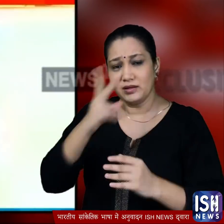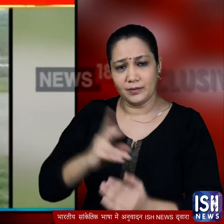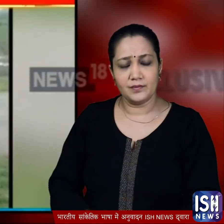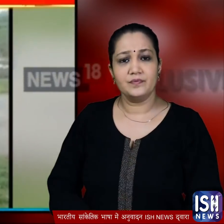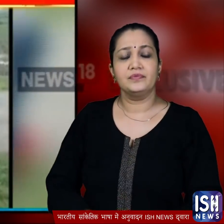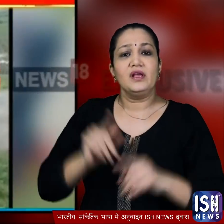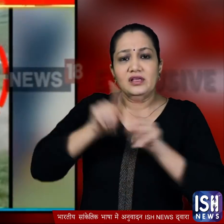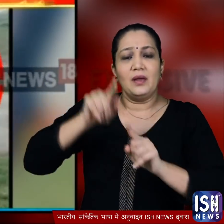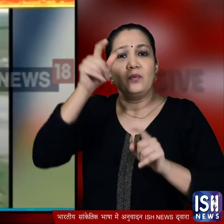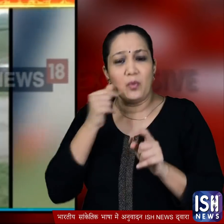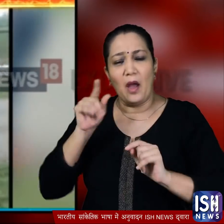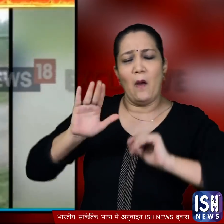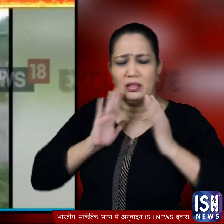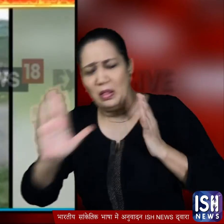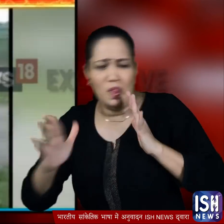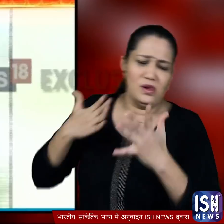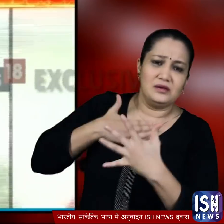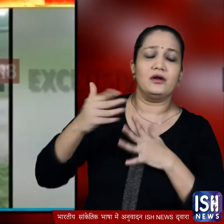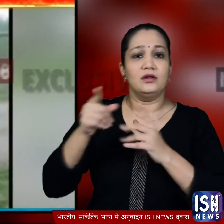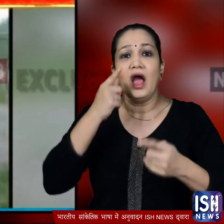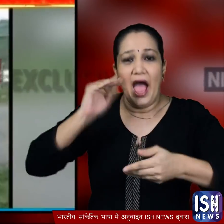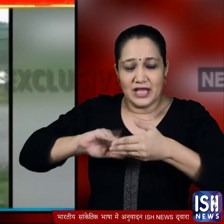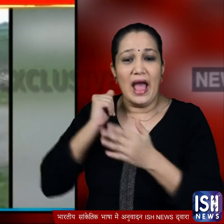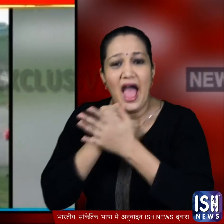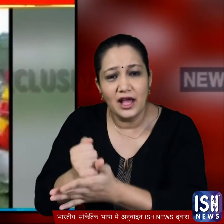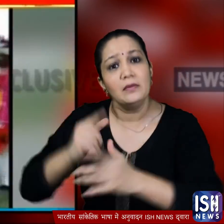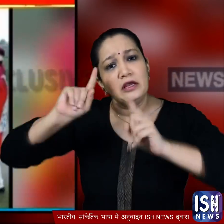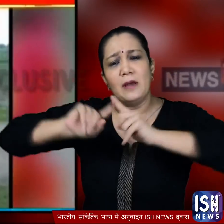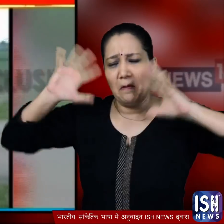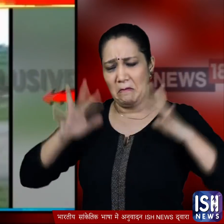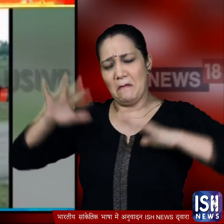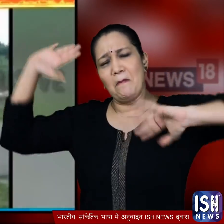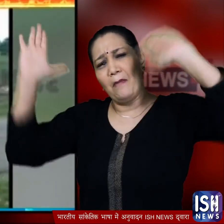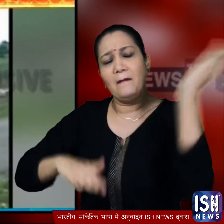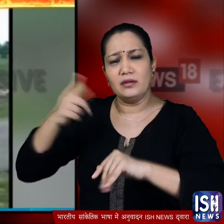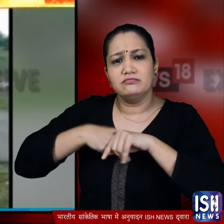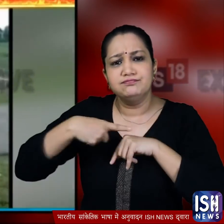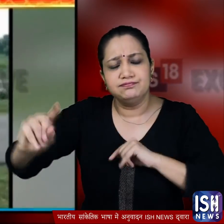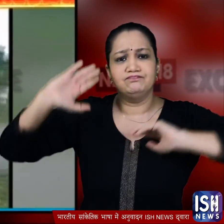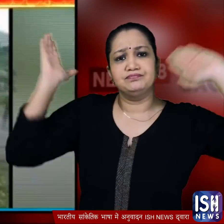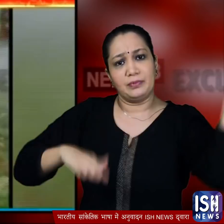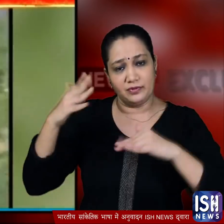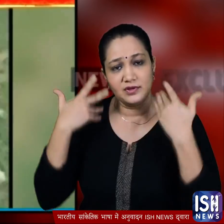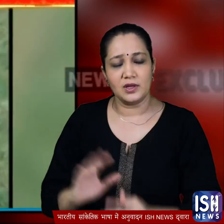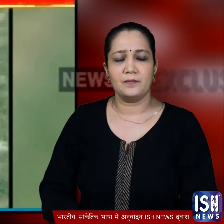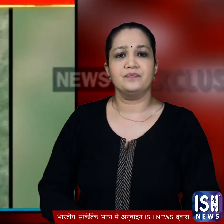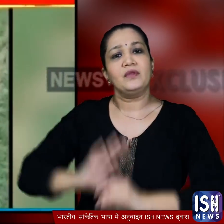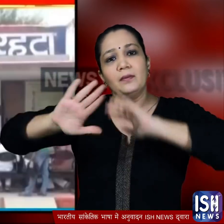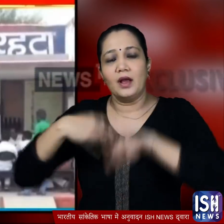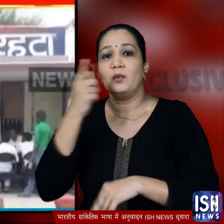एक आदमी उसके साथ धक्का मुक्की करता दिखाए दिया पती जब उसे छुडाने पहुँचा तो उसे भी घेर लिया गया काफी देर तक ये हंगामा चलता रहा बाद